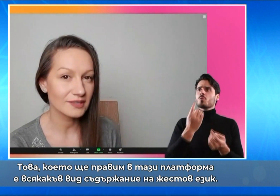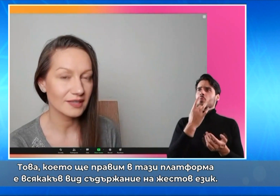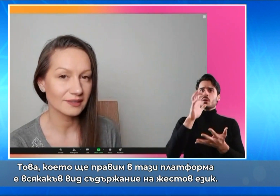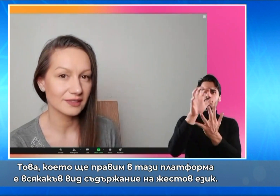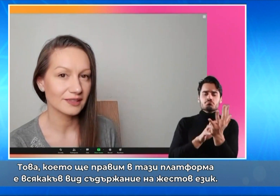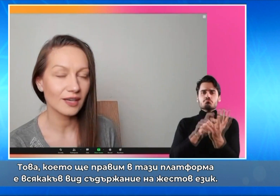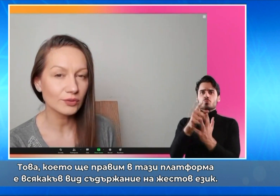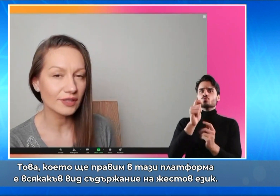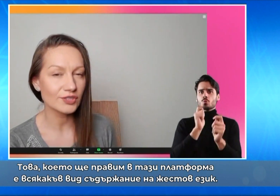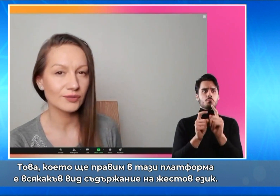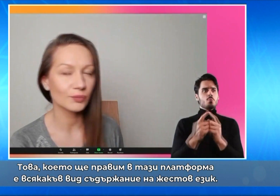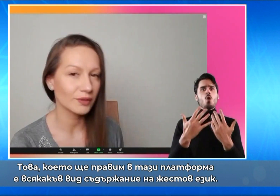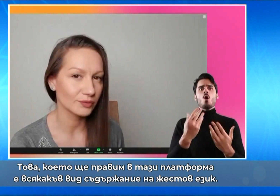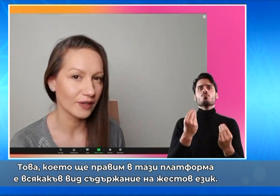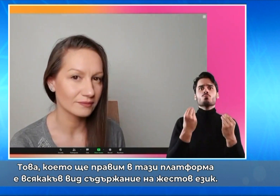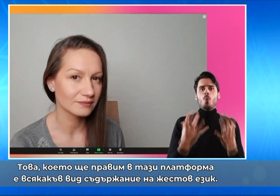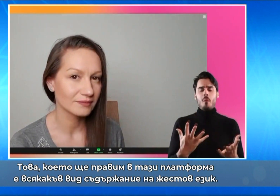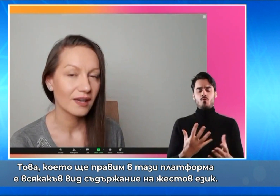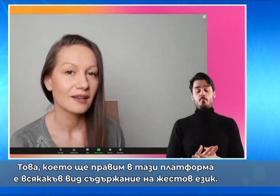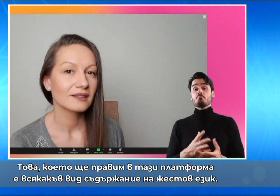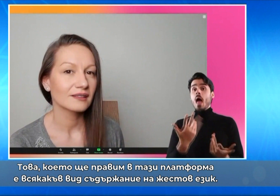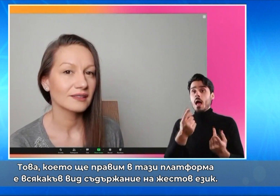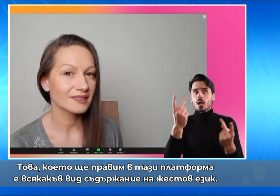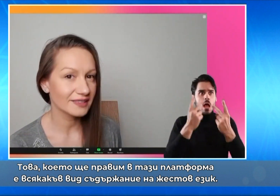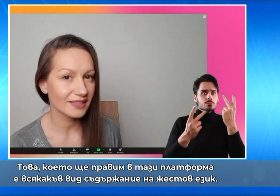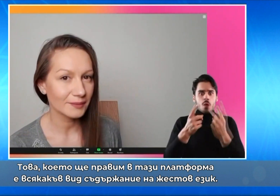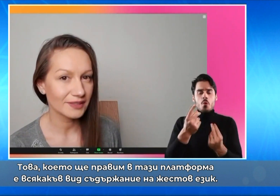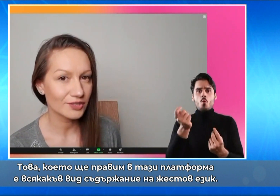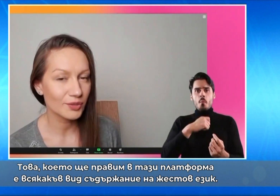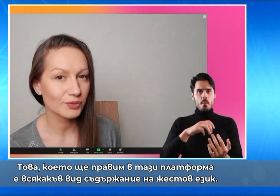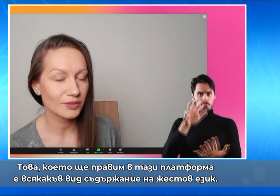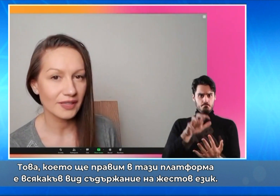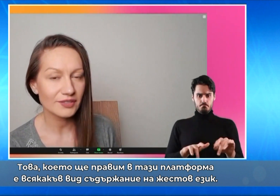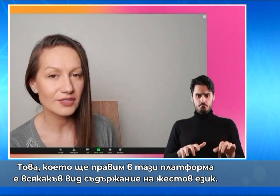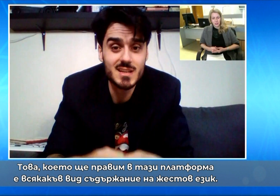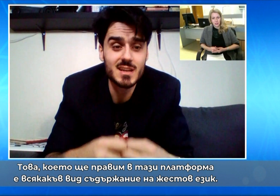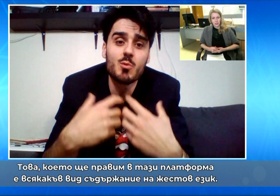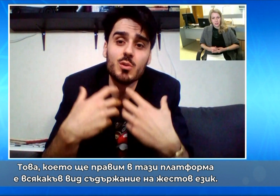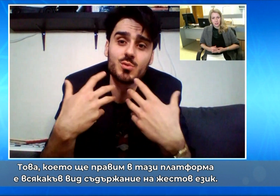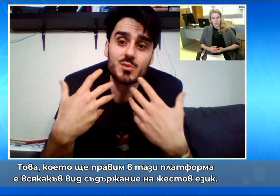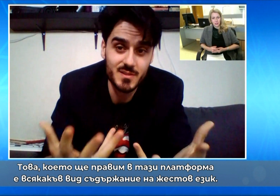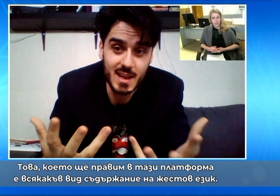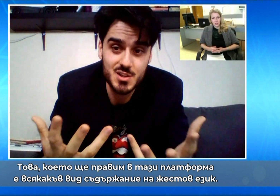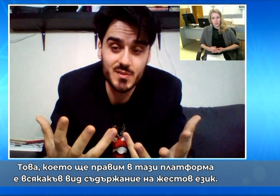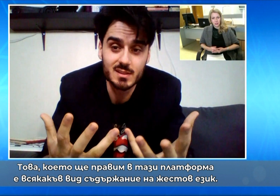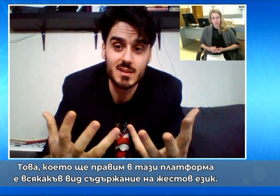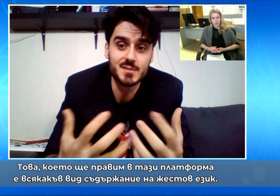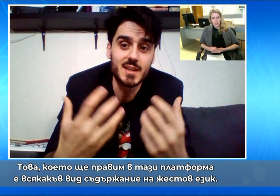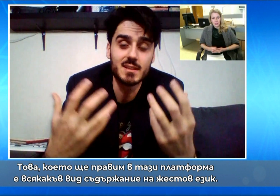ще правим в тази платформа е всяка вид съдържание на жестов език, които развиват качествата на всеки един